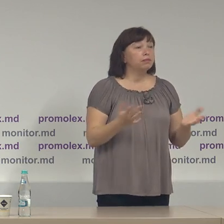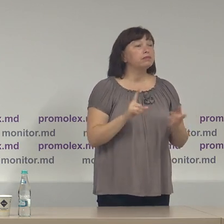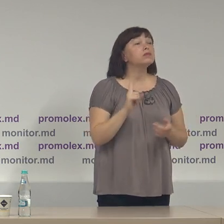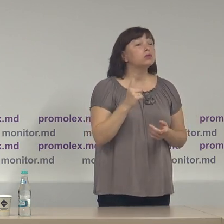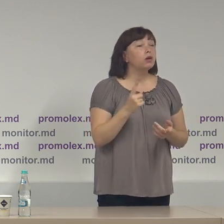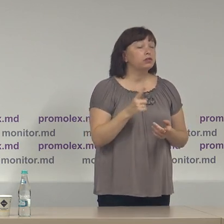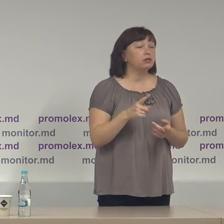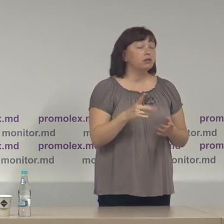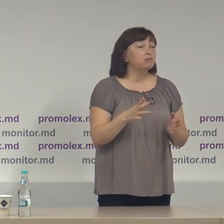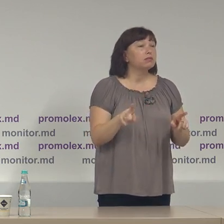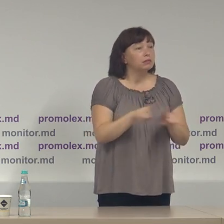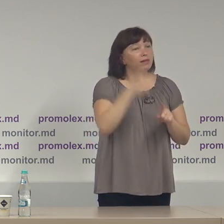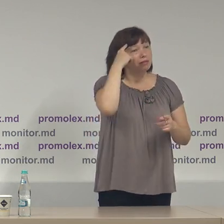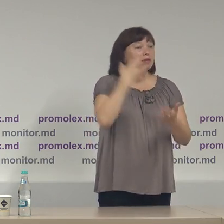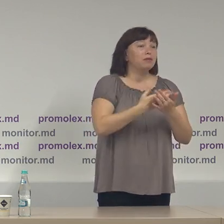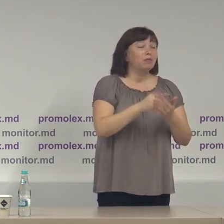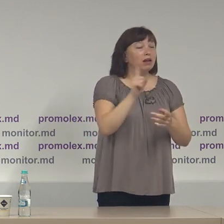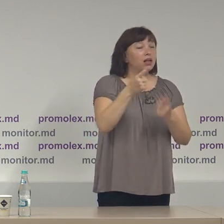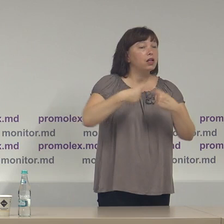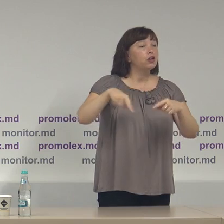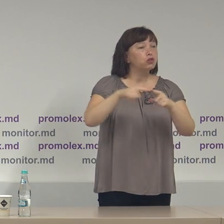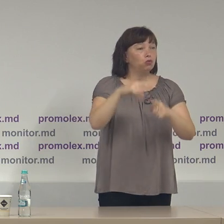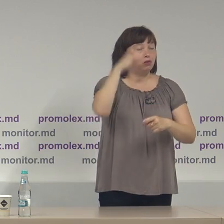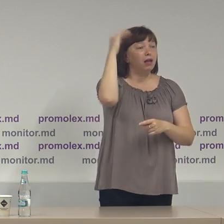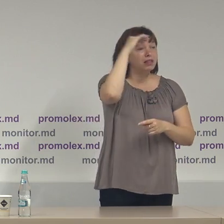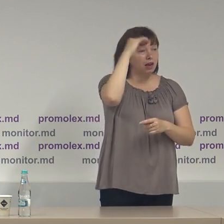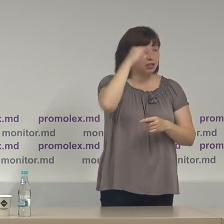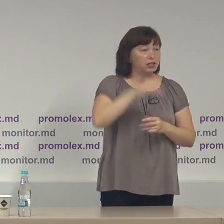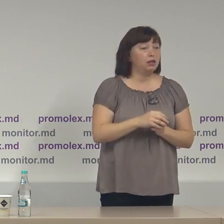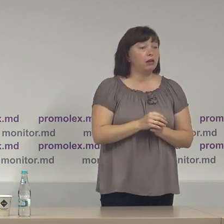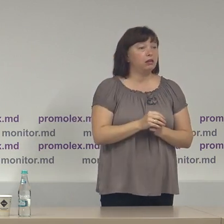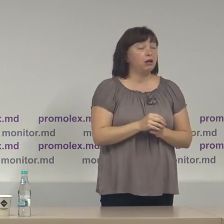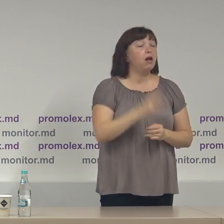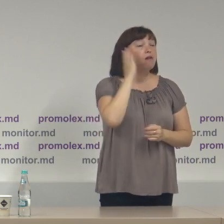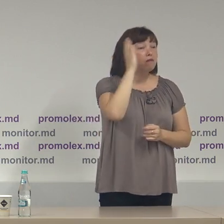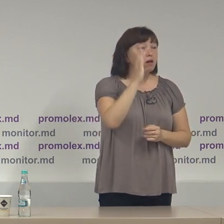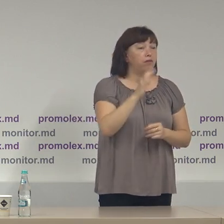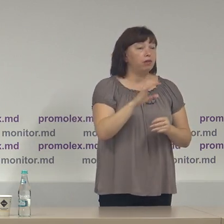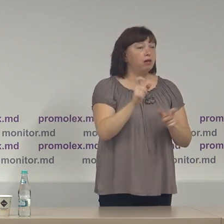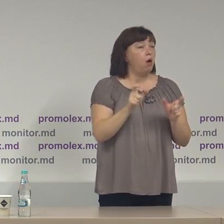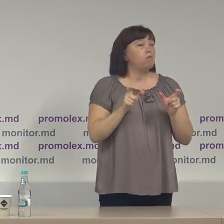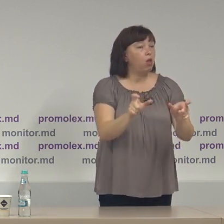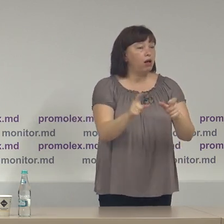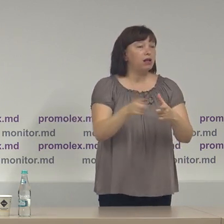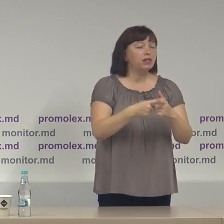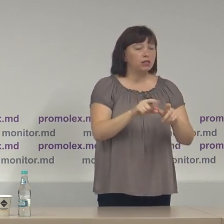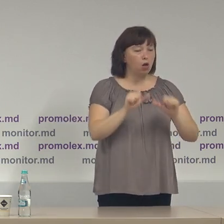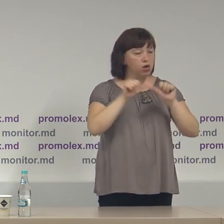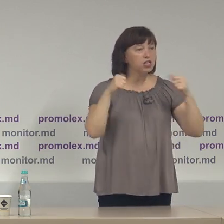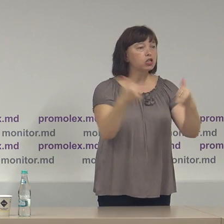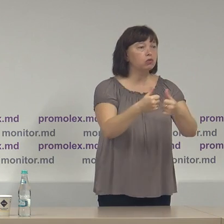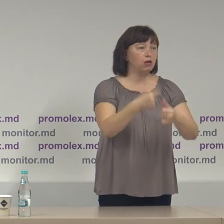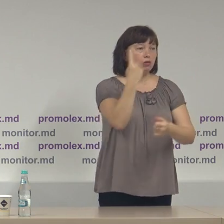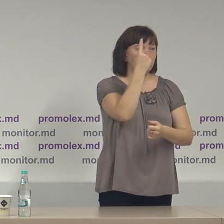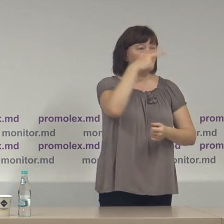se pare că regiunea transnistreană va fi blocată sau izolată până în data de